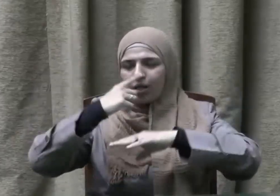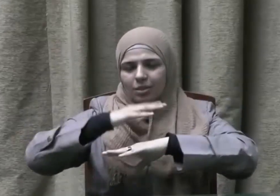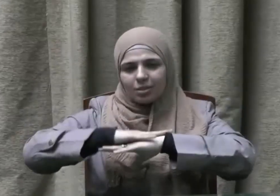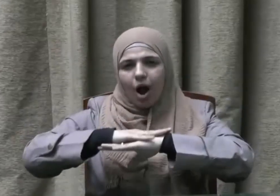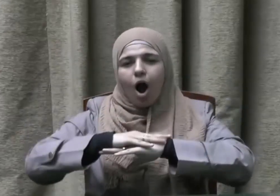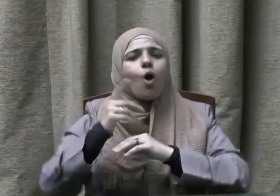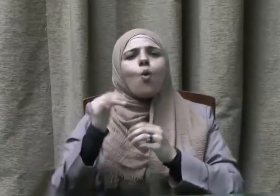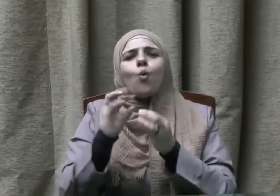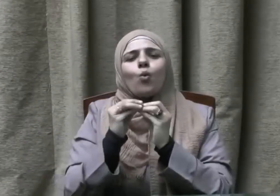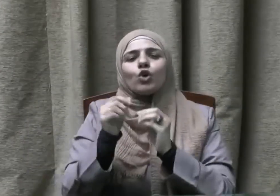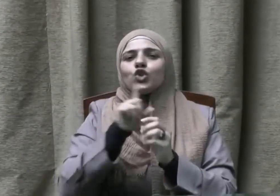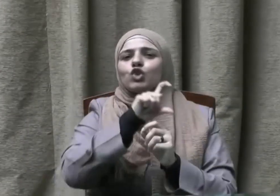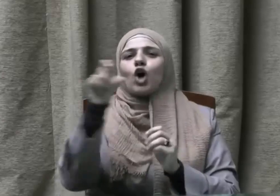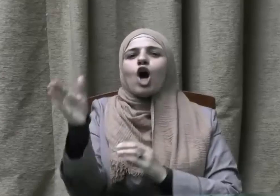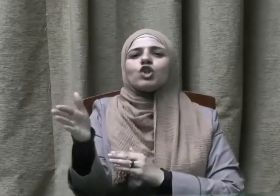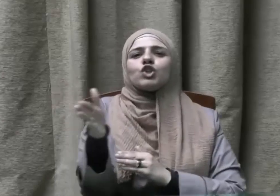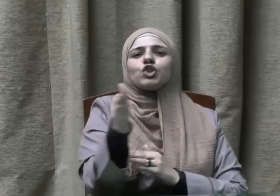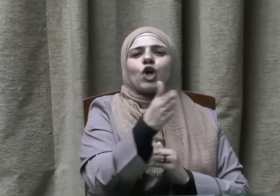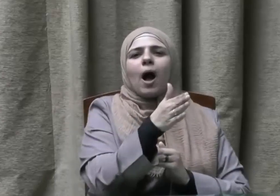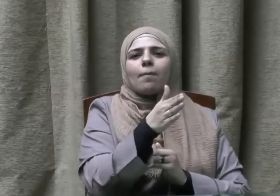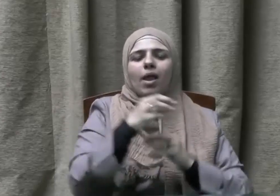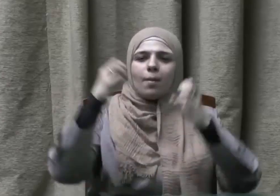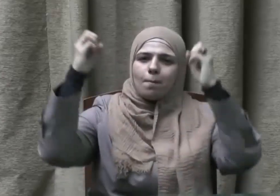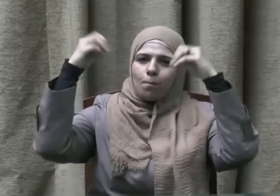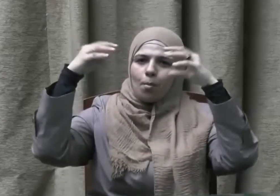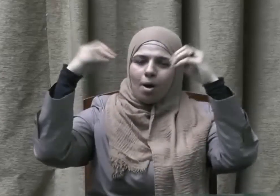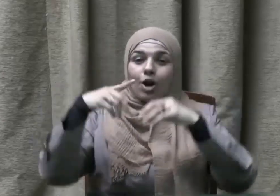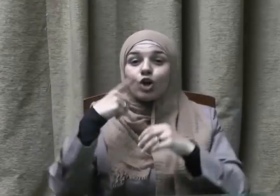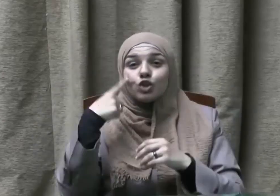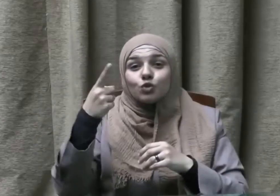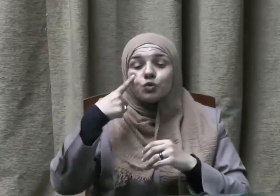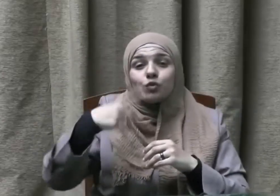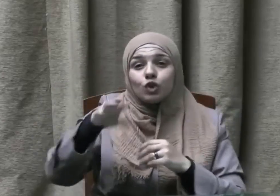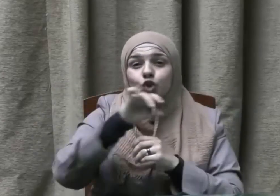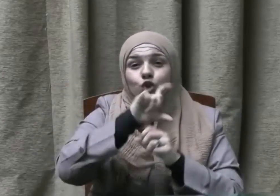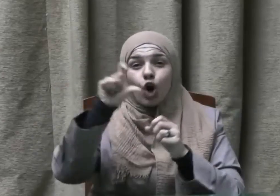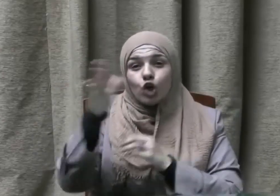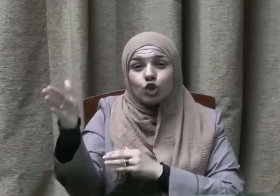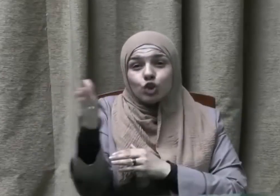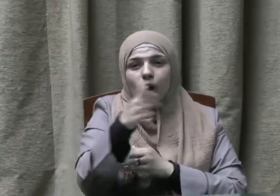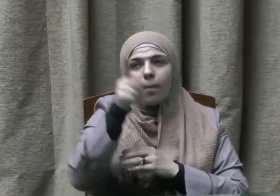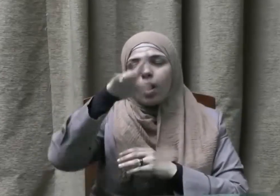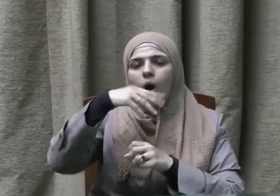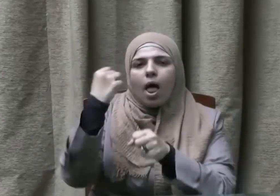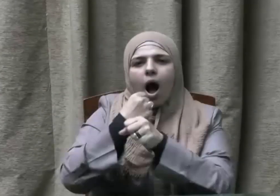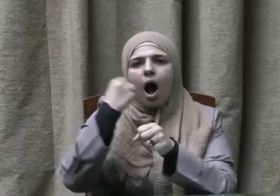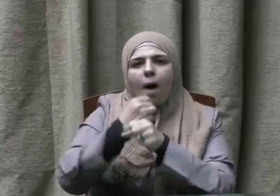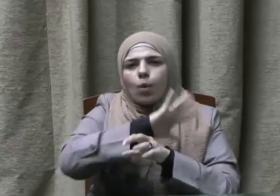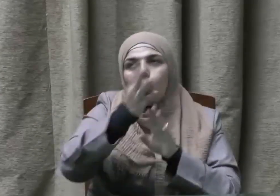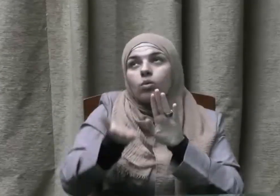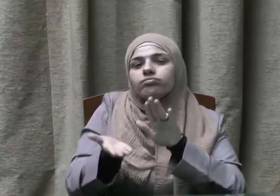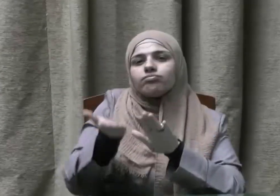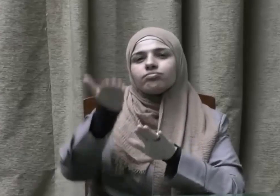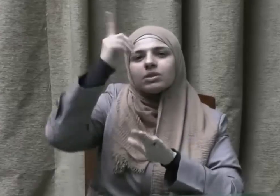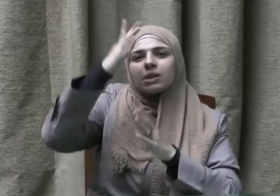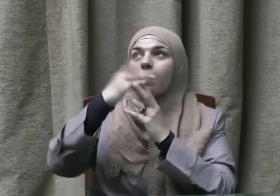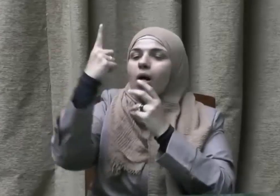عملي وأنا صائم وعن أم المؤمنين السيدة عائشة رضي الله تعالى عنها وأرضاها قالت